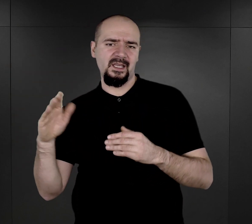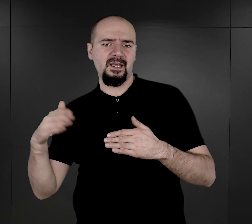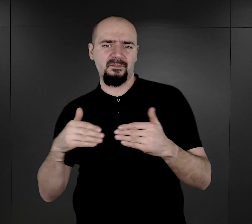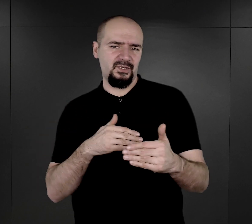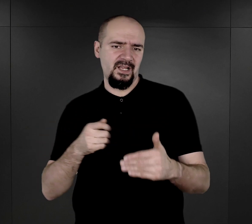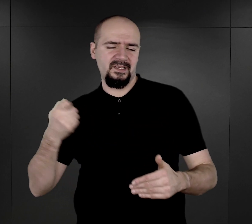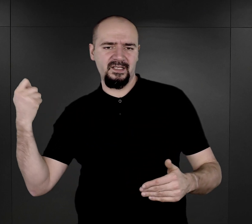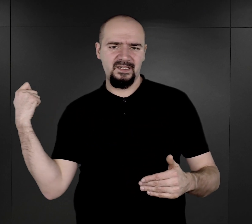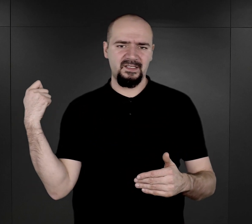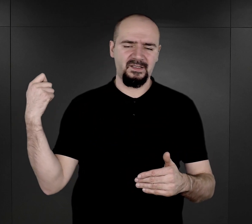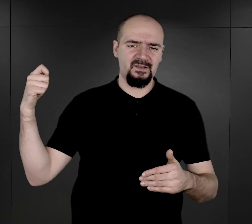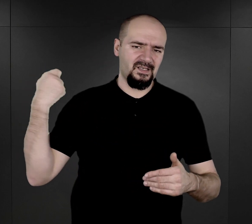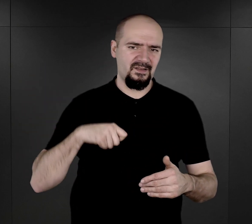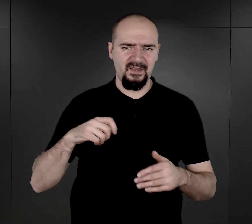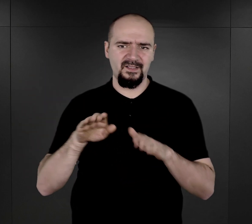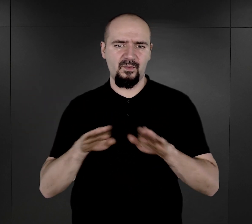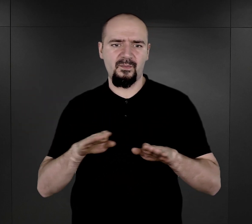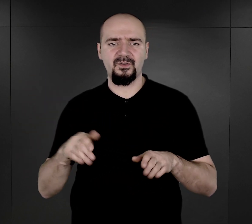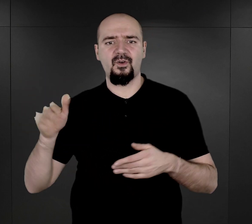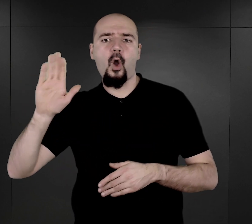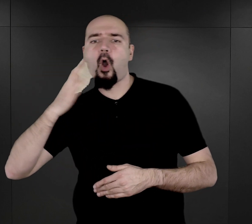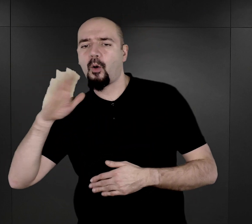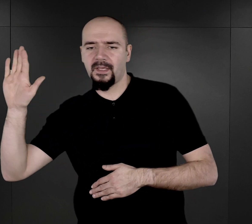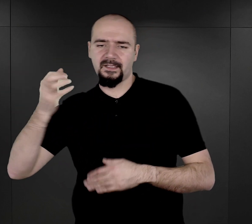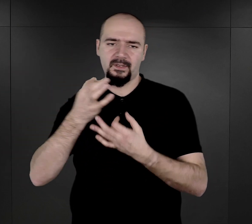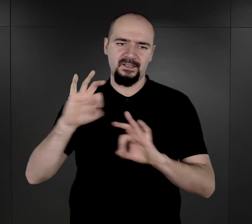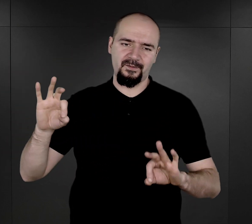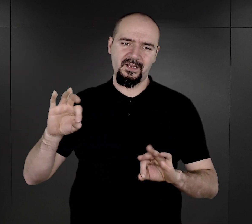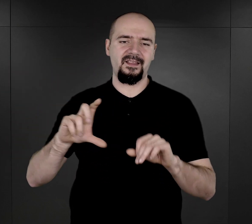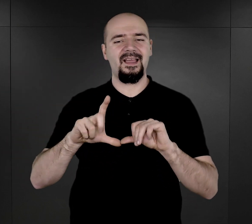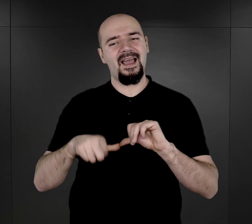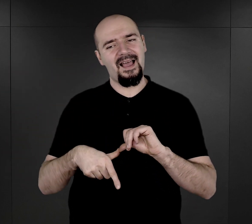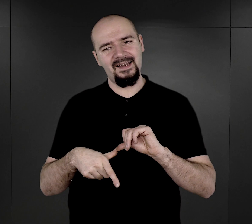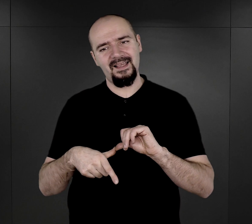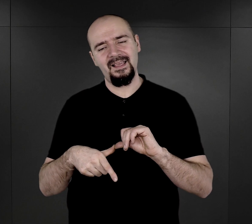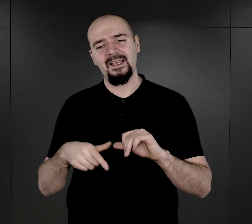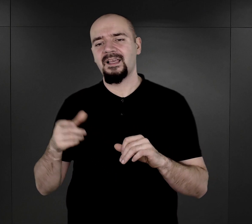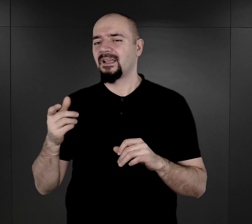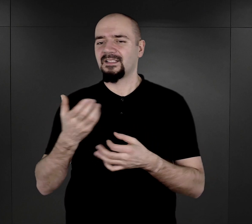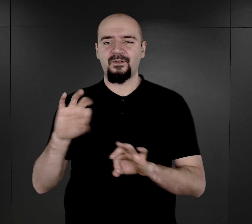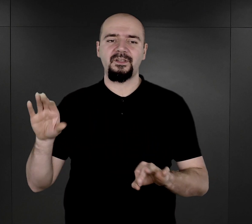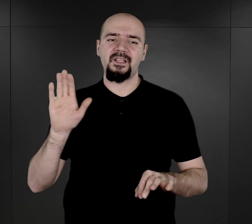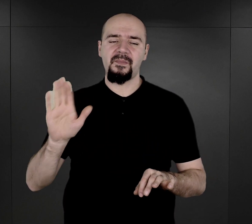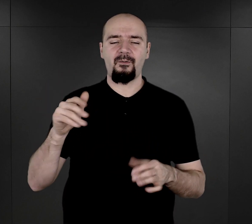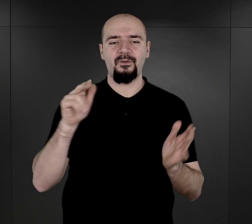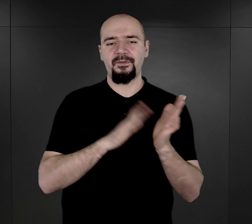obozu miał nawet obiecać jej zwolnienie. Jednakże zwolnienie miał dotyczyć tylko jej, natomiast nie